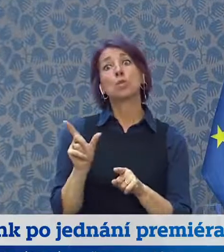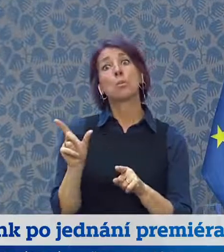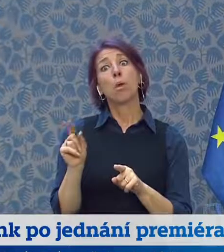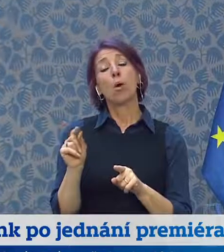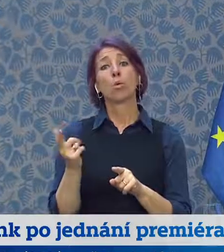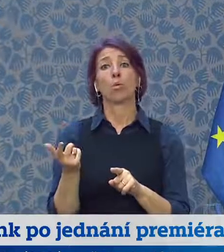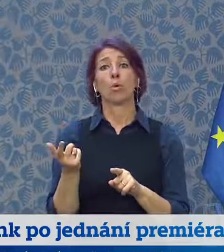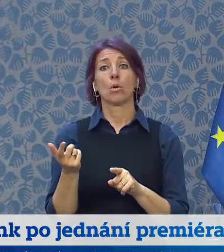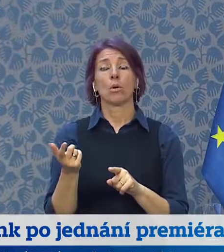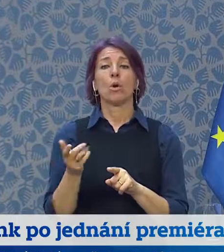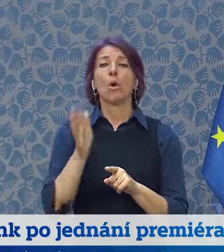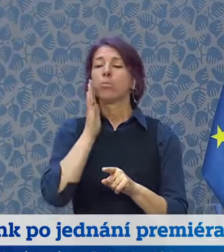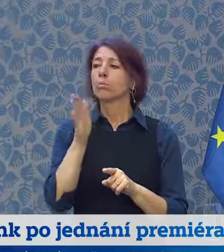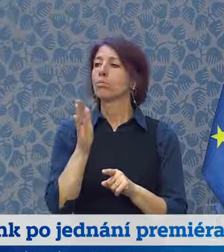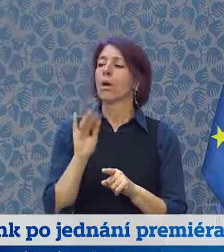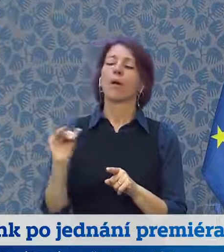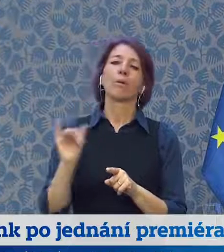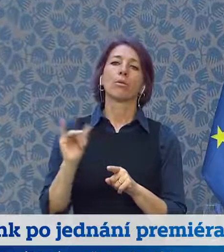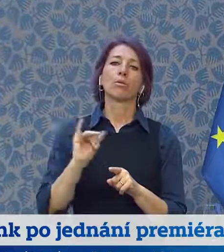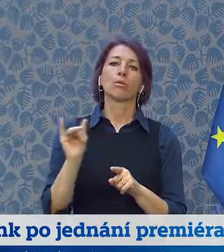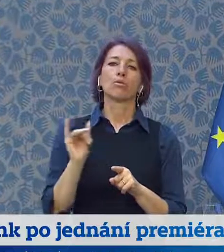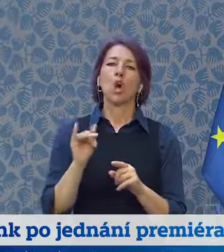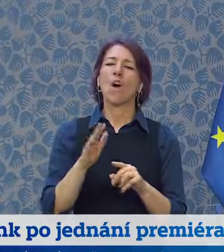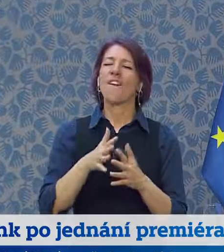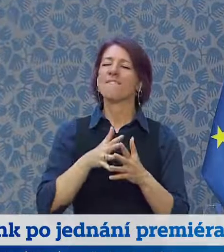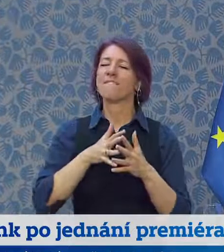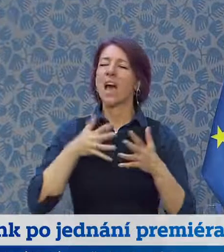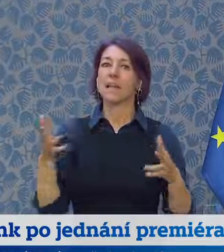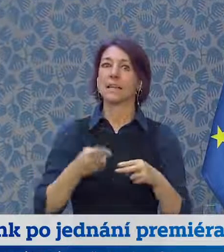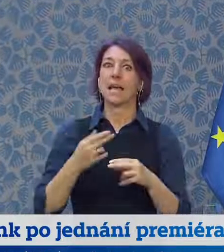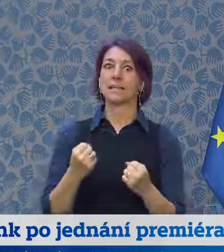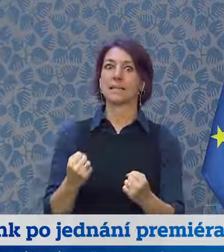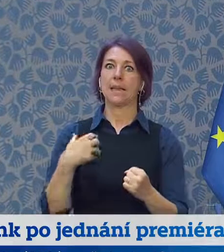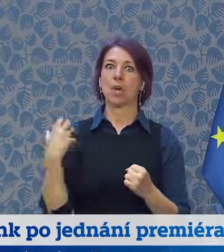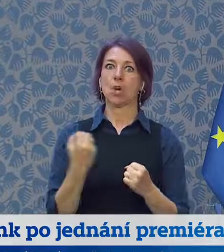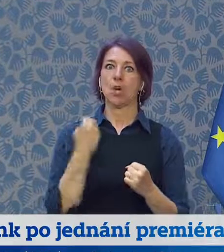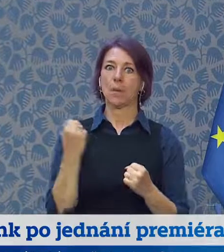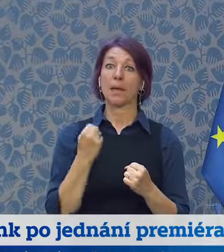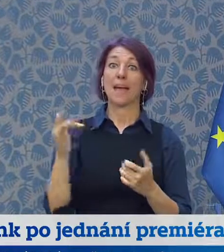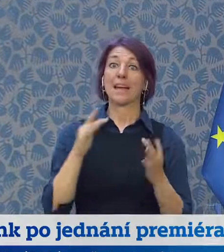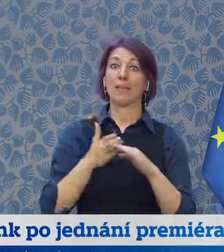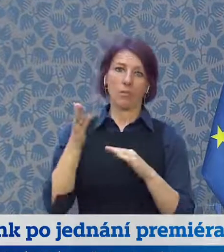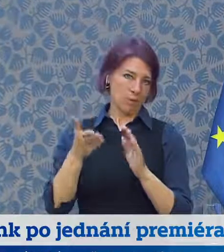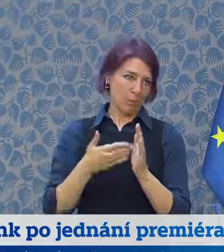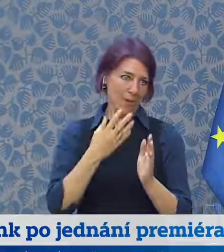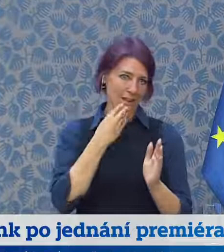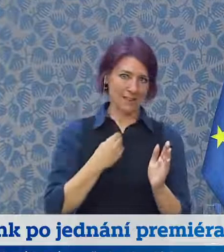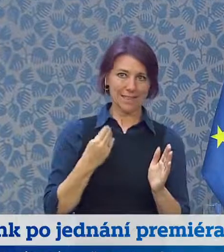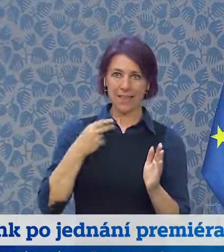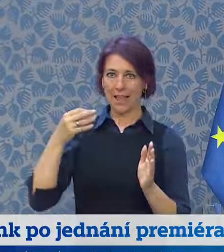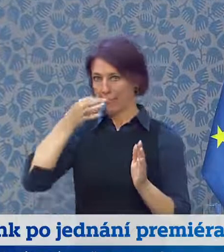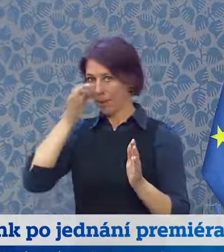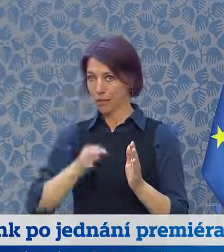uskuteční představitelé velkých a silných evropských zemí a dávají tím taky na jeho svůj